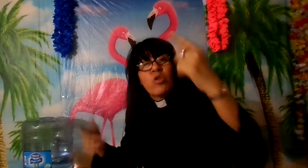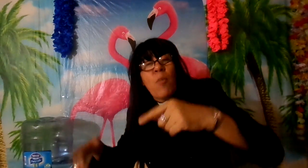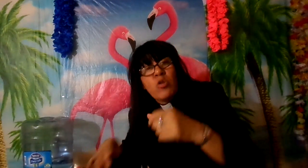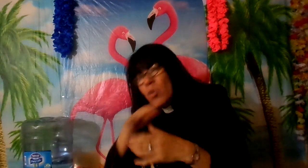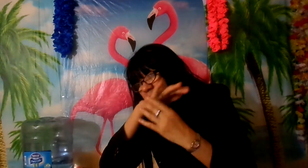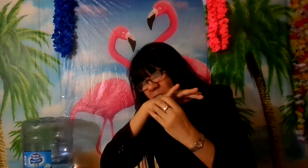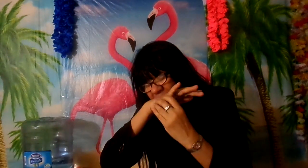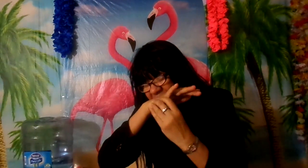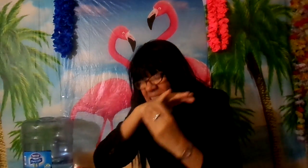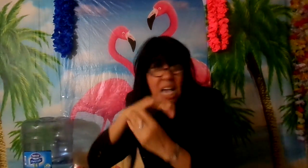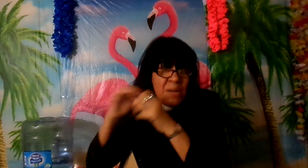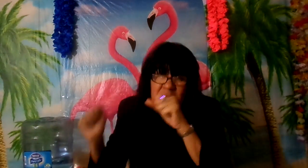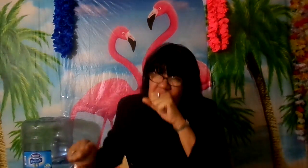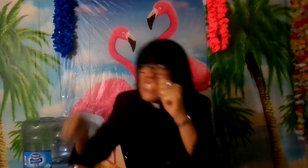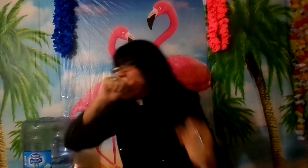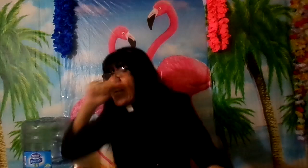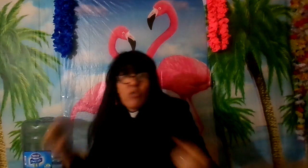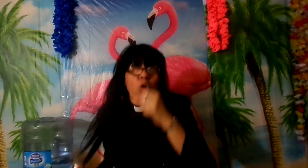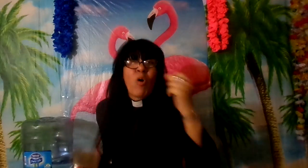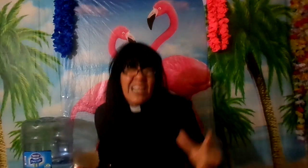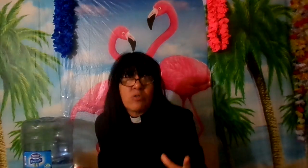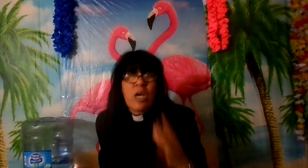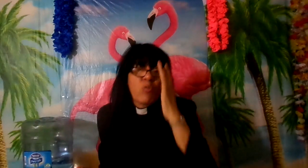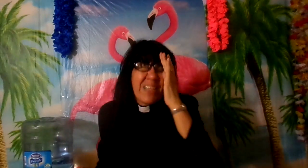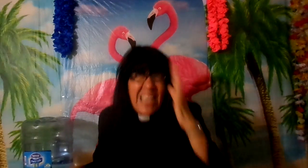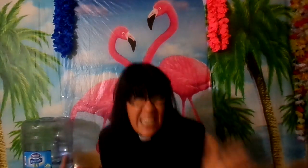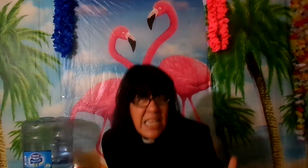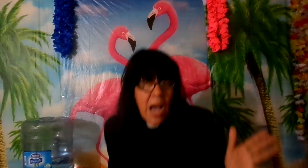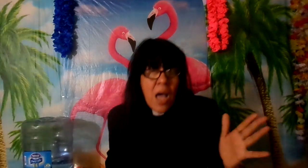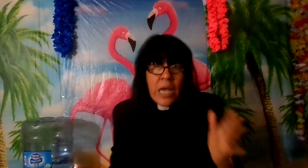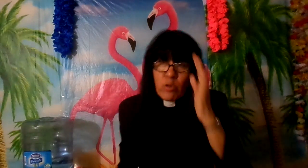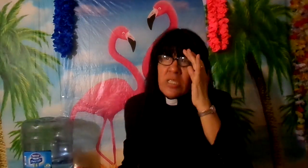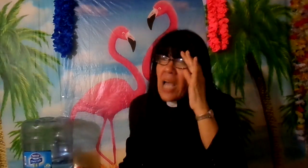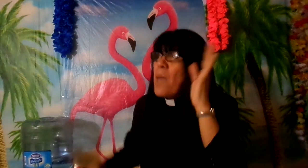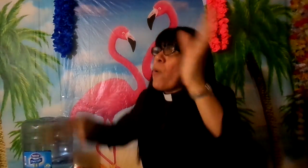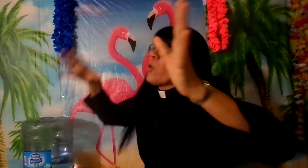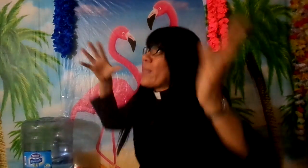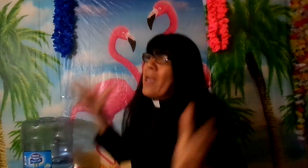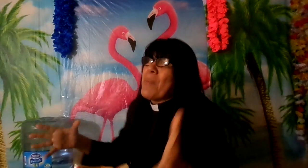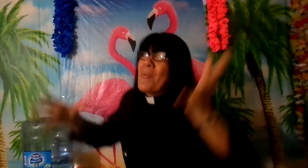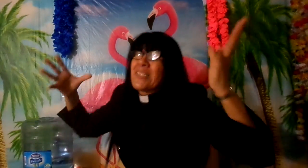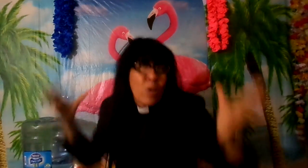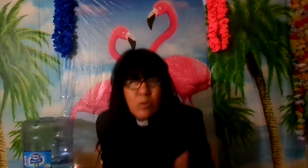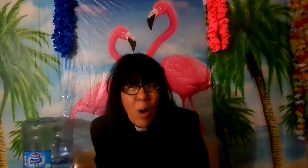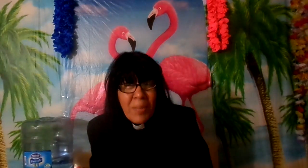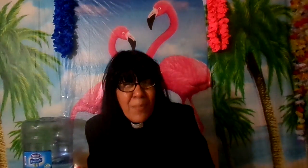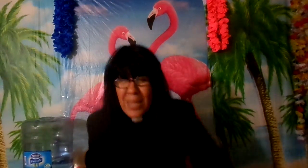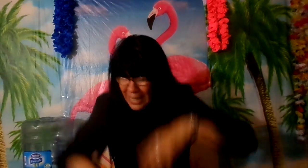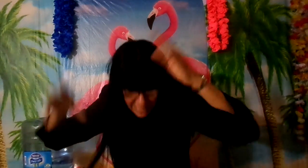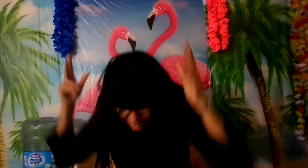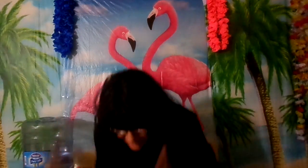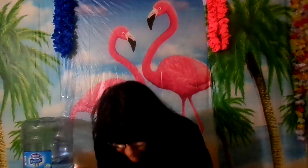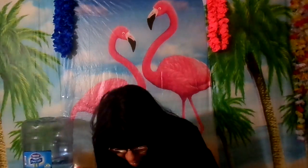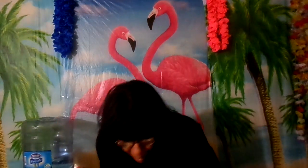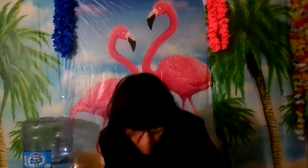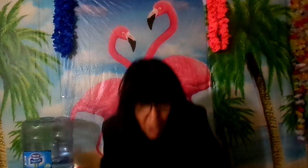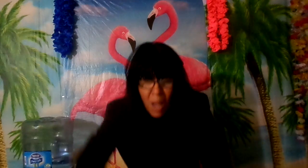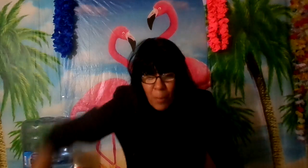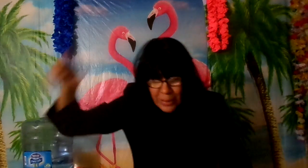demonios mordiendo sacándote los cantos que tú batearías y tú dices ay por qué me pasó esto a mí me quería aquí abajo porque